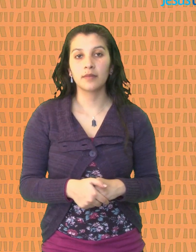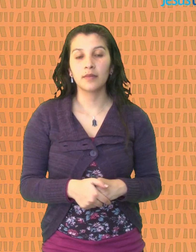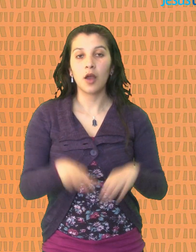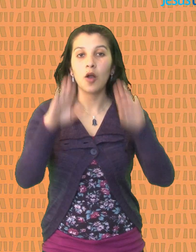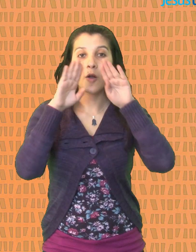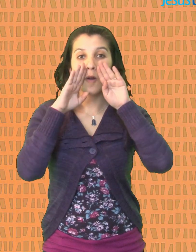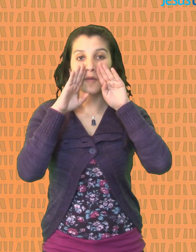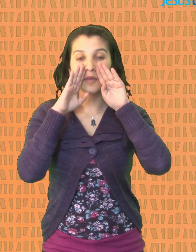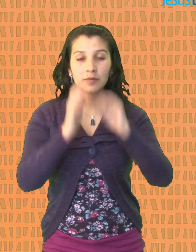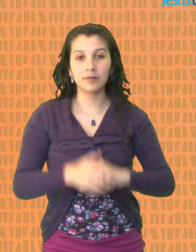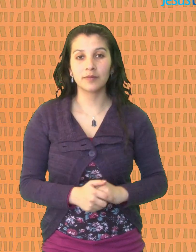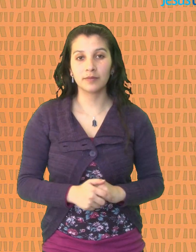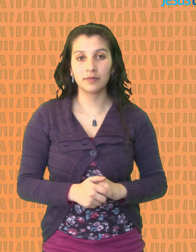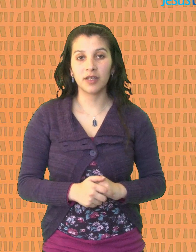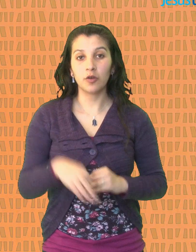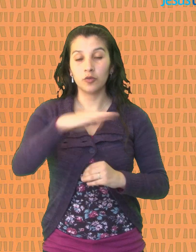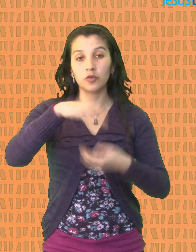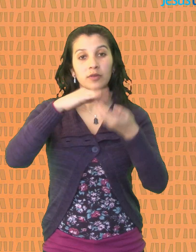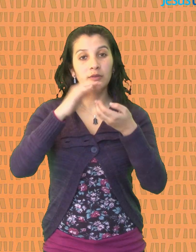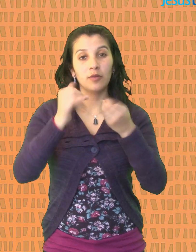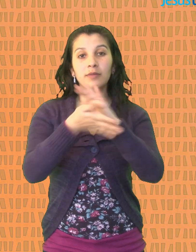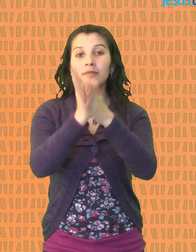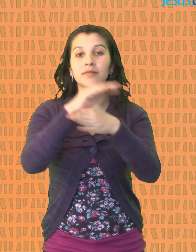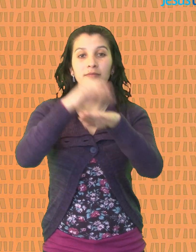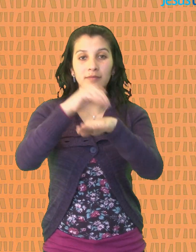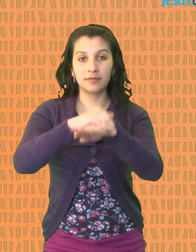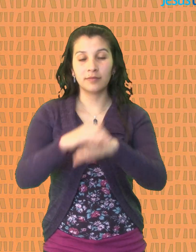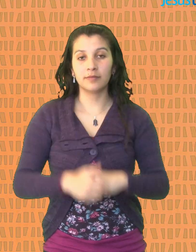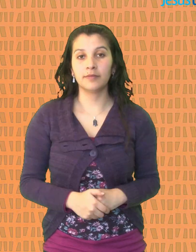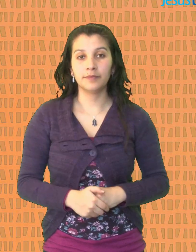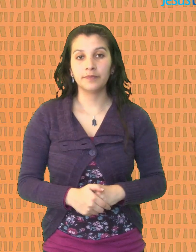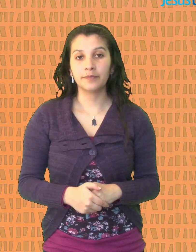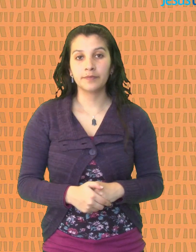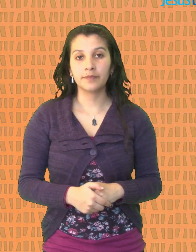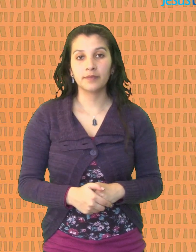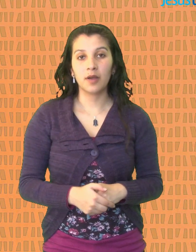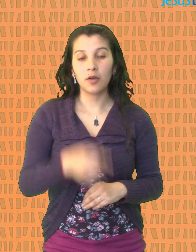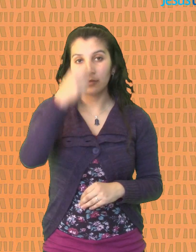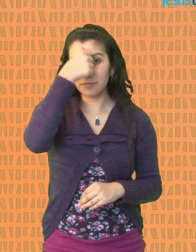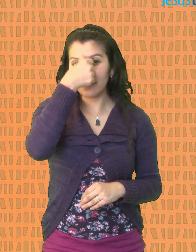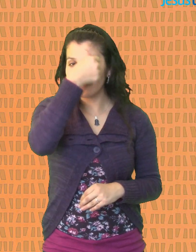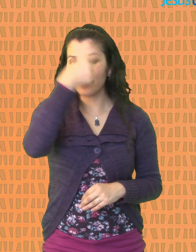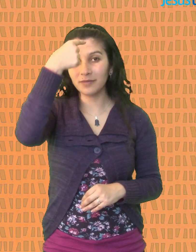Confesión Se nos perdonan todos los pecados Unción de los enfermos